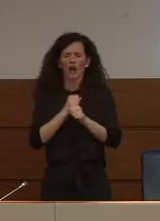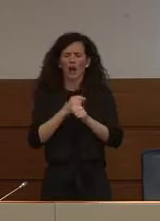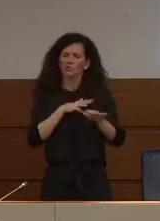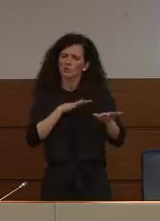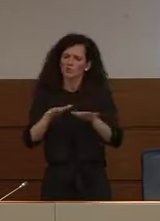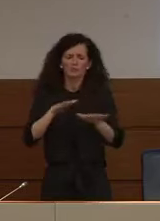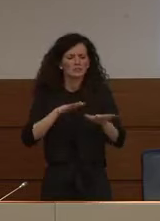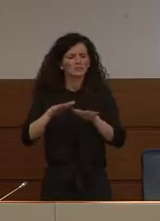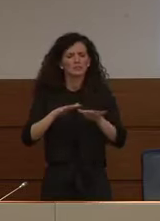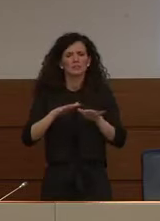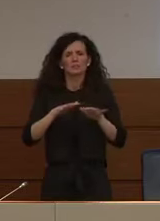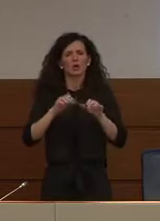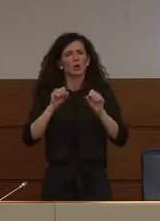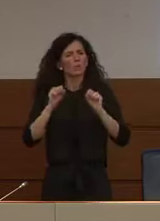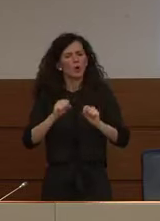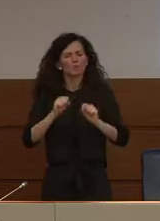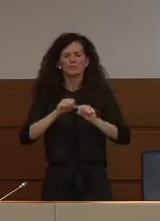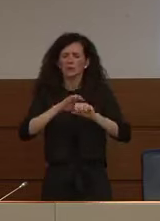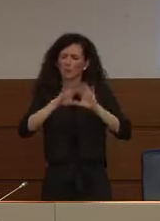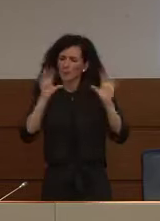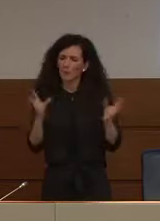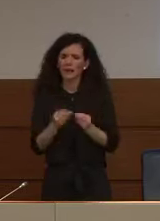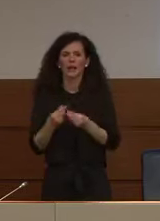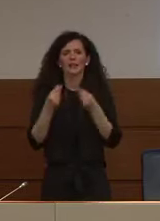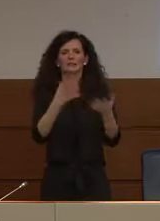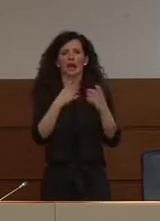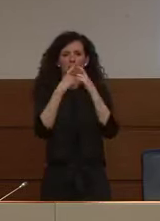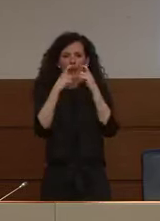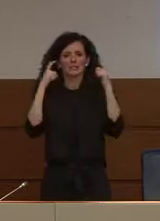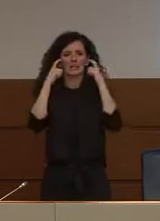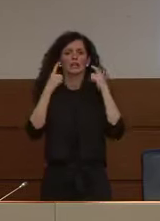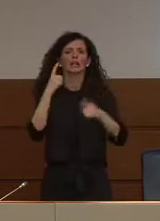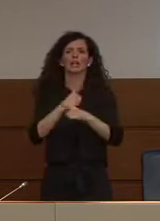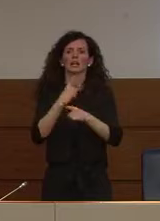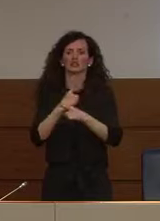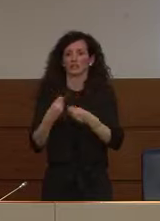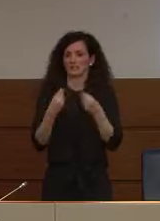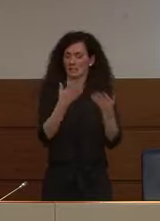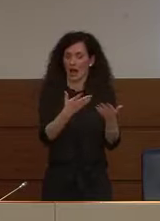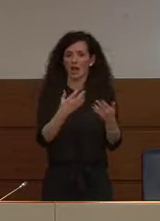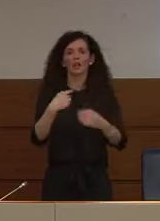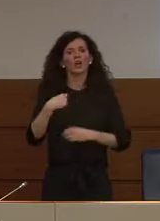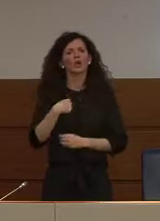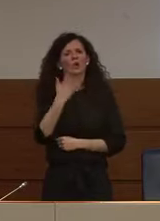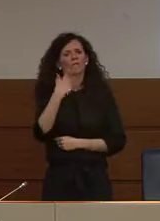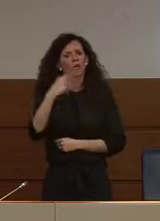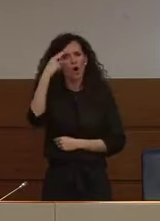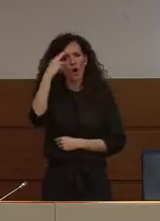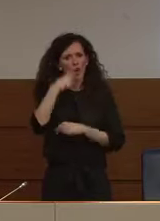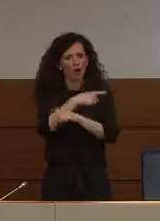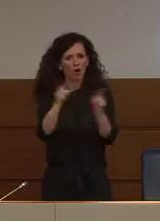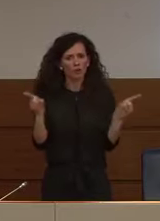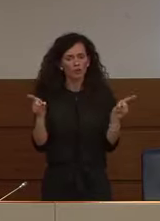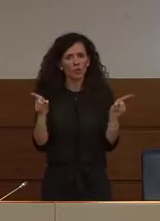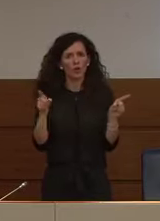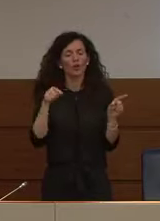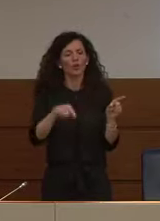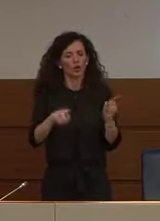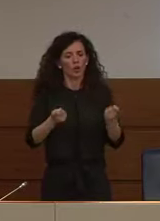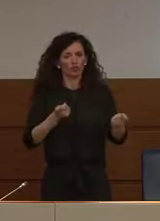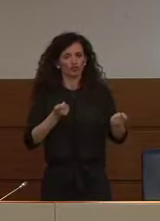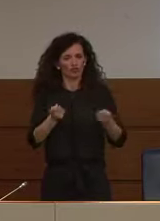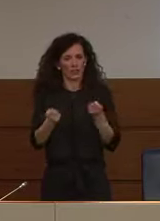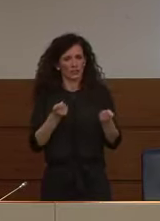reperire le mascherine necessarie voglio ricordare a tutti quanti che la gestione